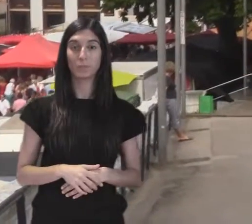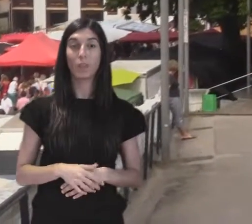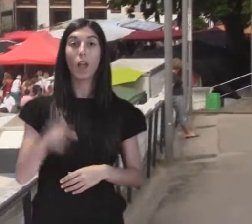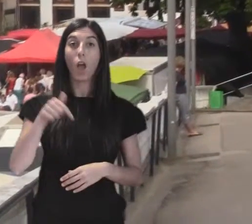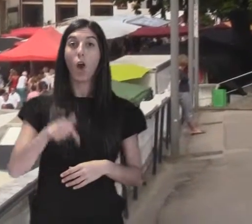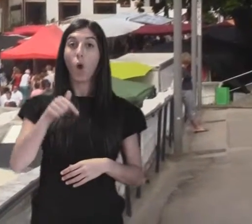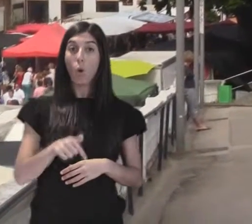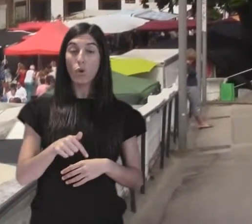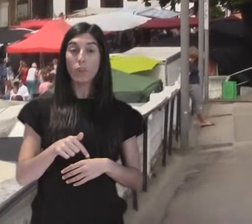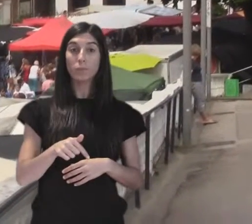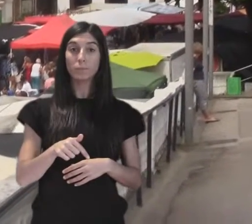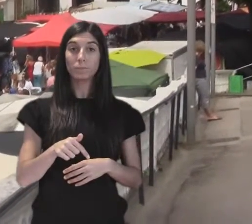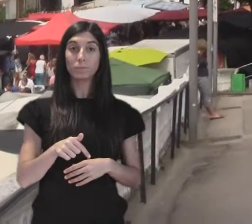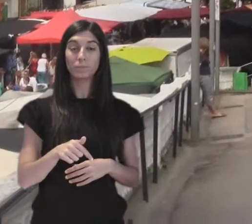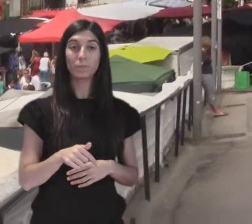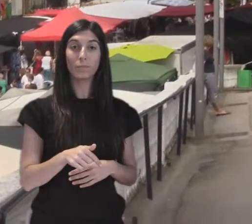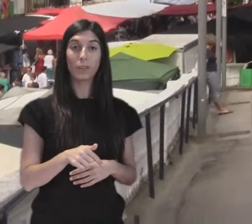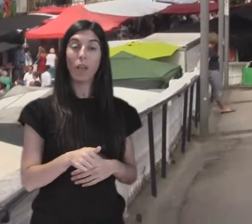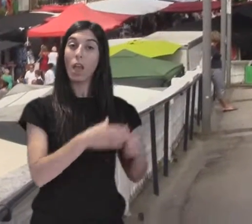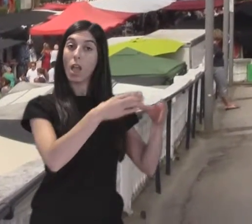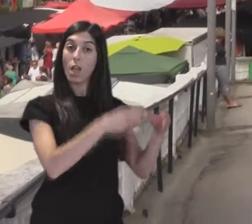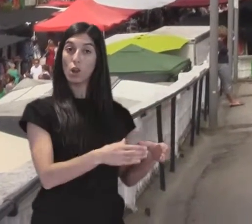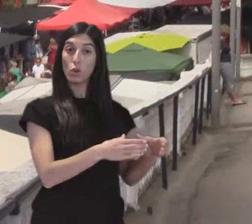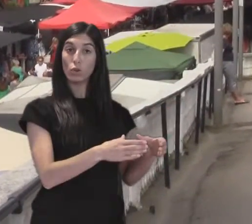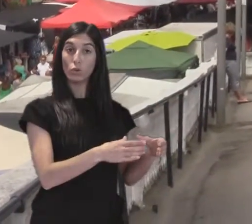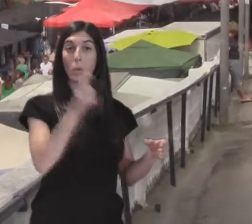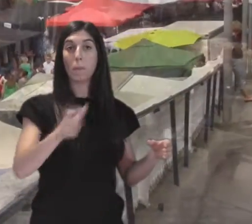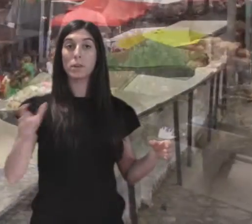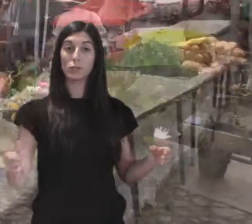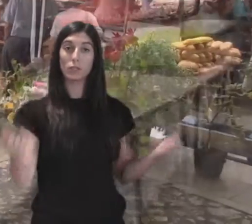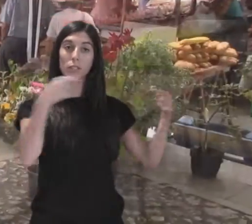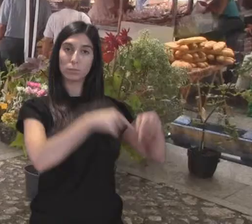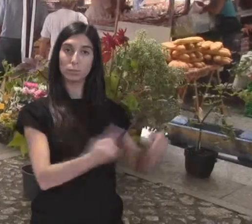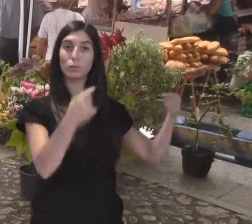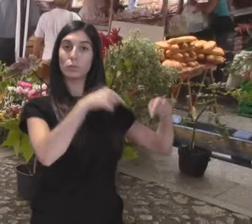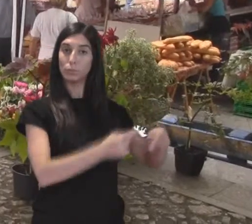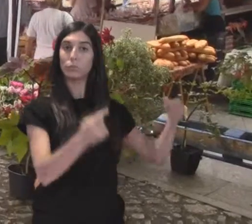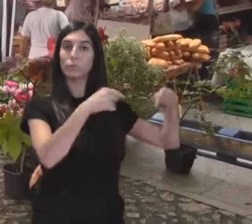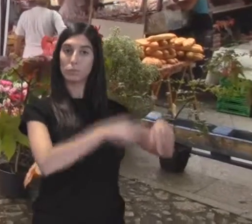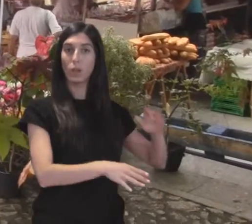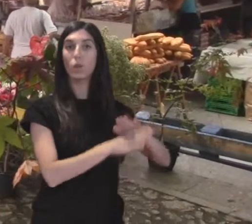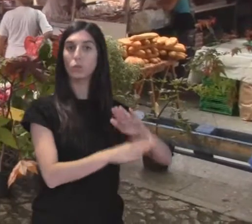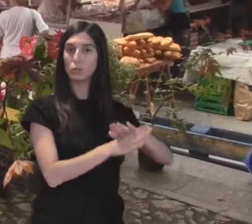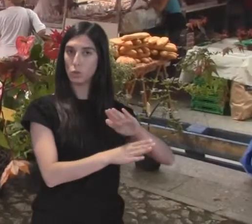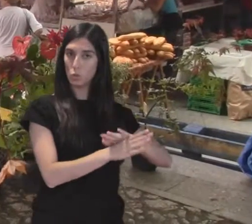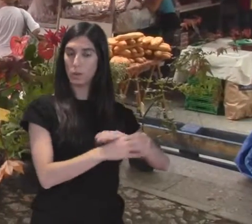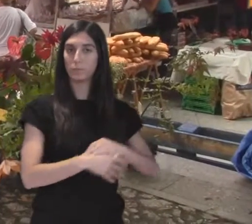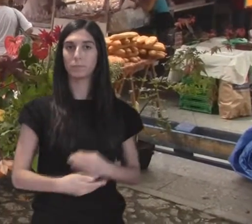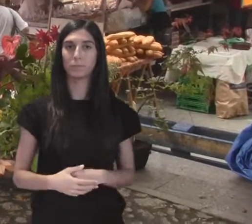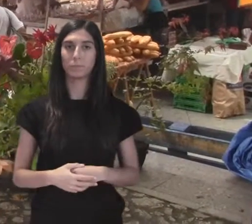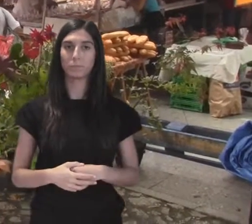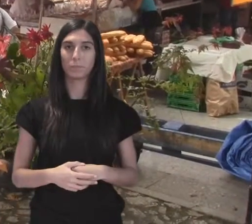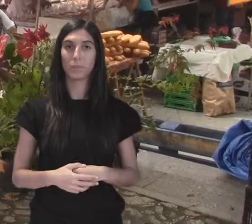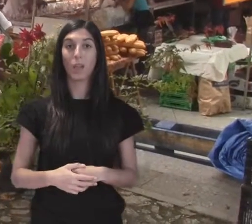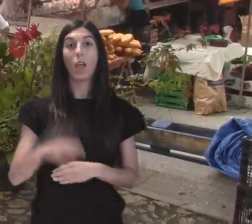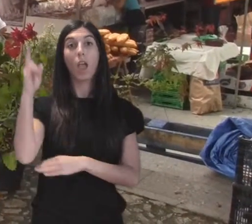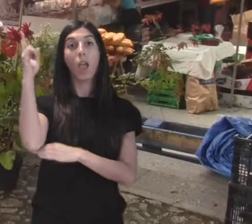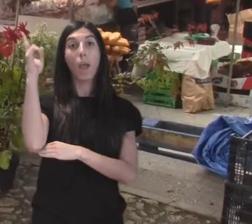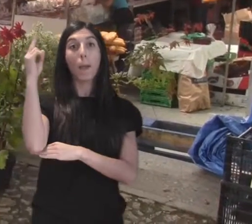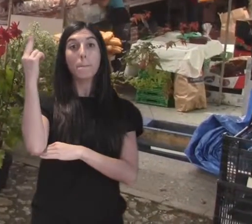Hoy en día, el Corro Campío sigue siendo un punto de encuentro. Cada viernes se convierte en un hormiguero, debido al tradicional mercadillo